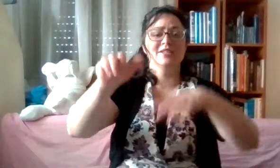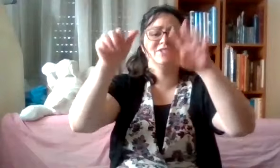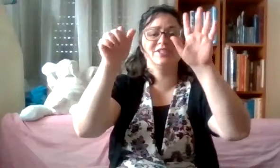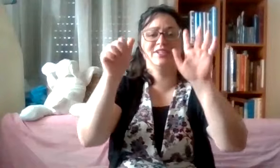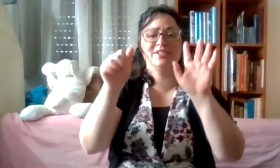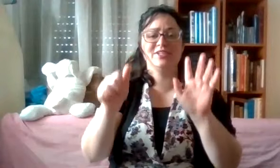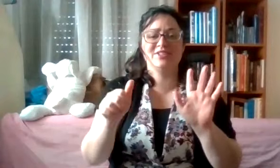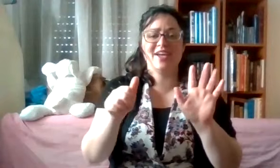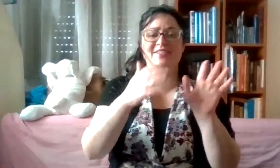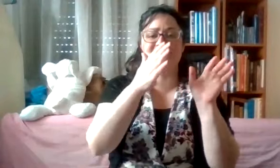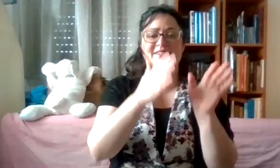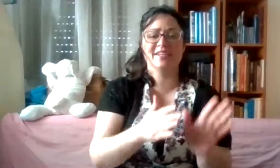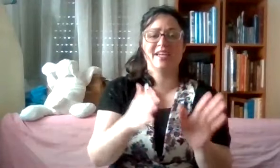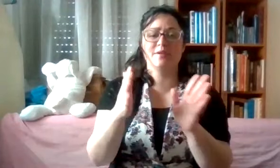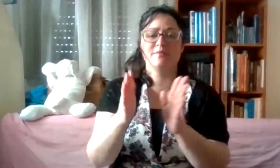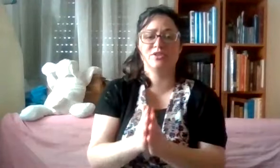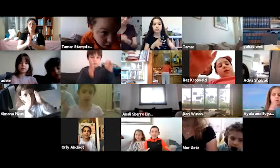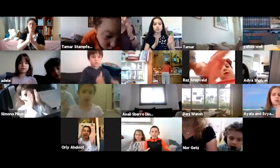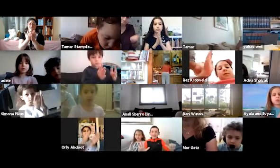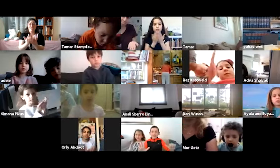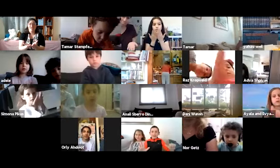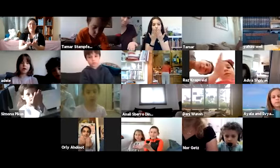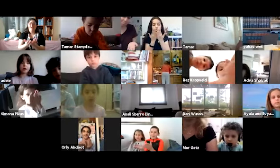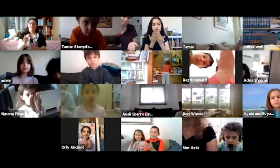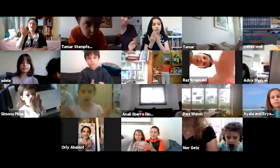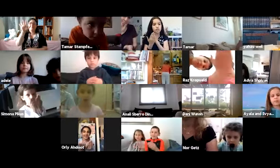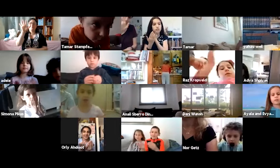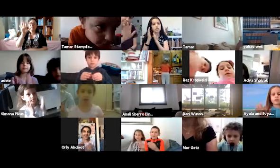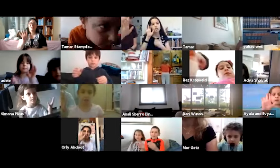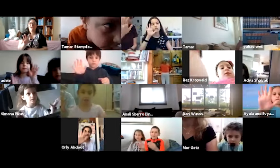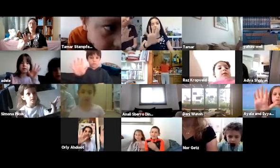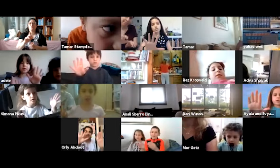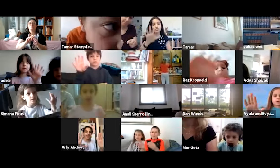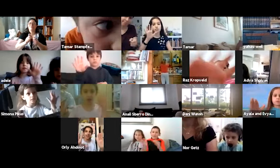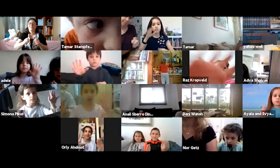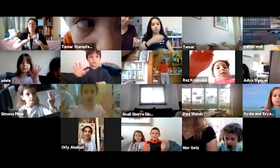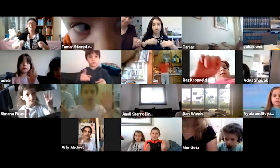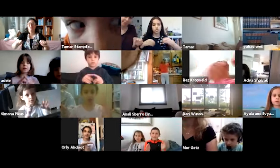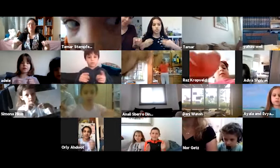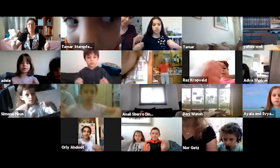שישה סדרי משנה. חמישה חומשי תורה.